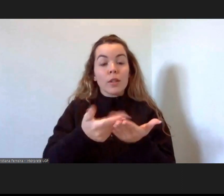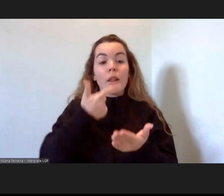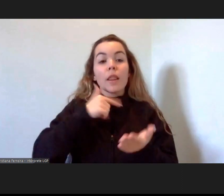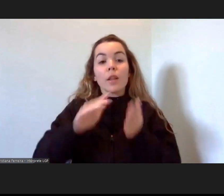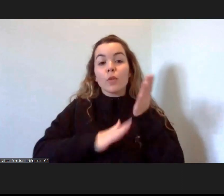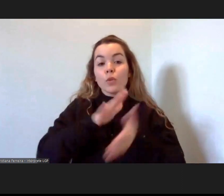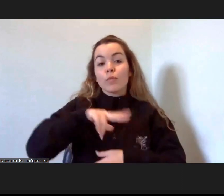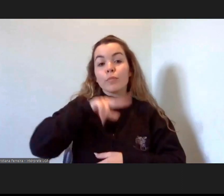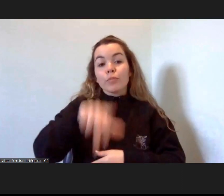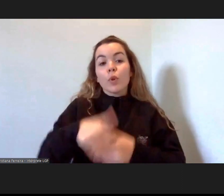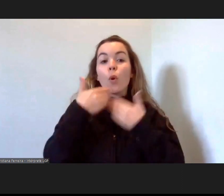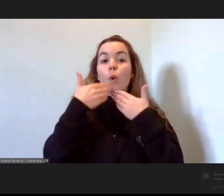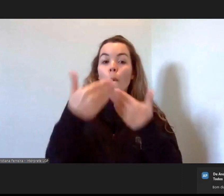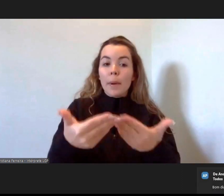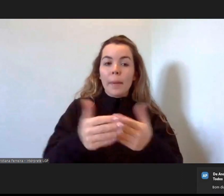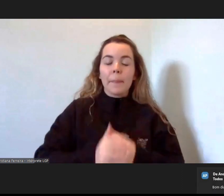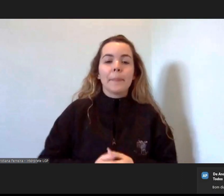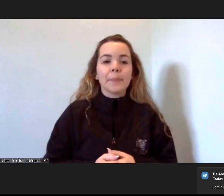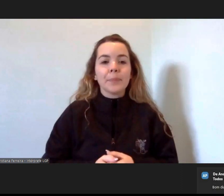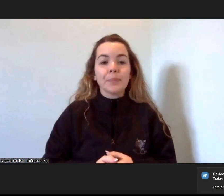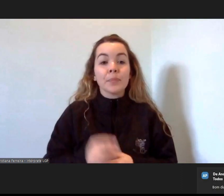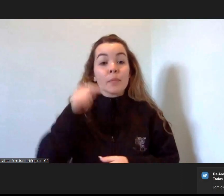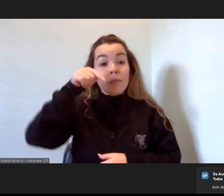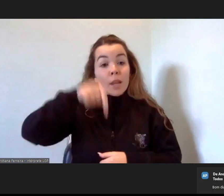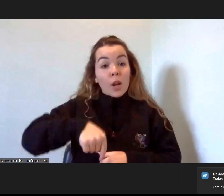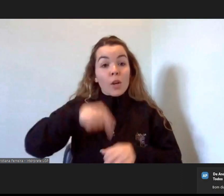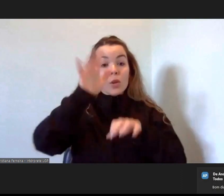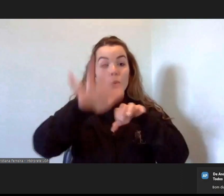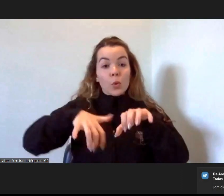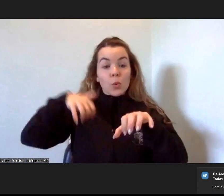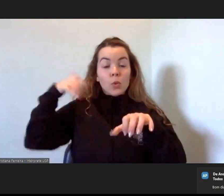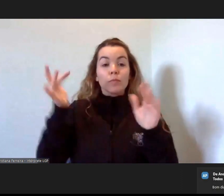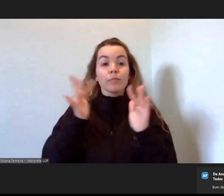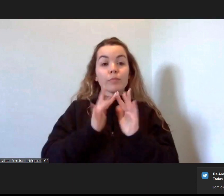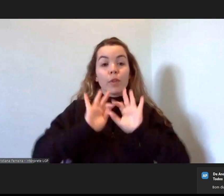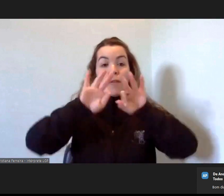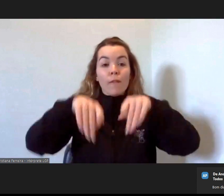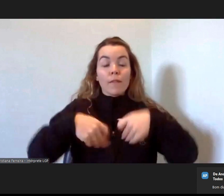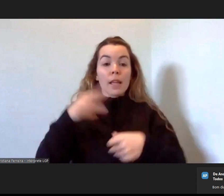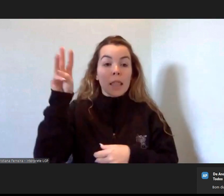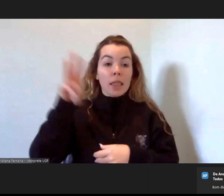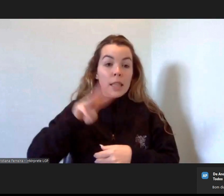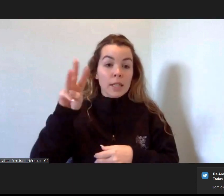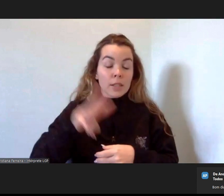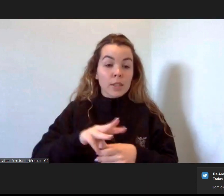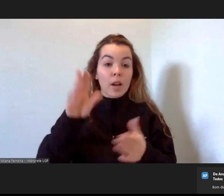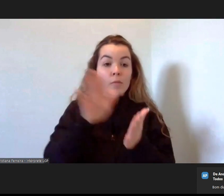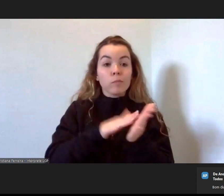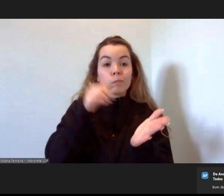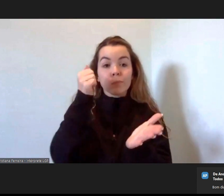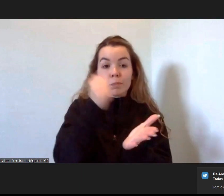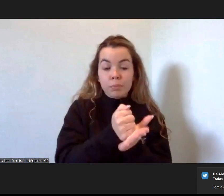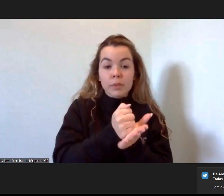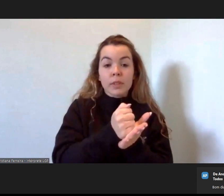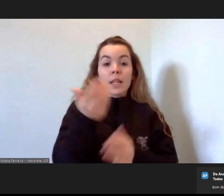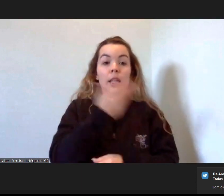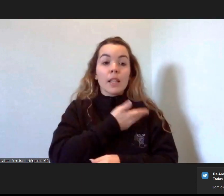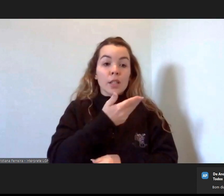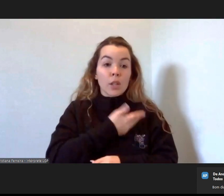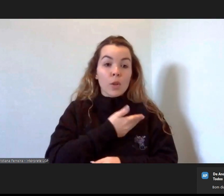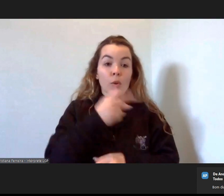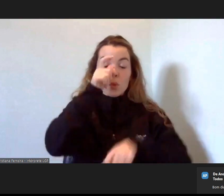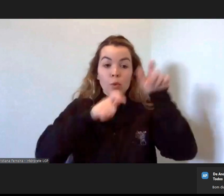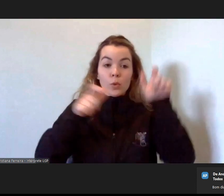agradecemos desde já. Este webinar encerra a terceira edição do Programa de Capacitação em Direitos Humanos para a Administração